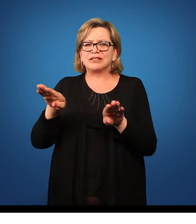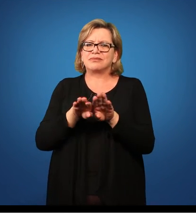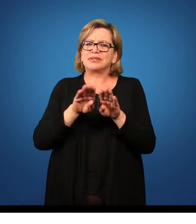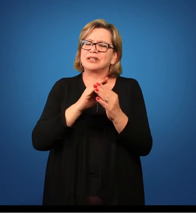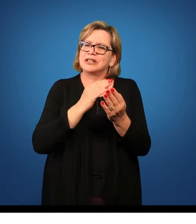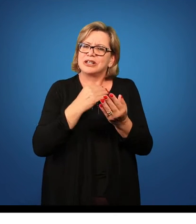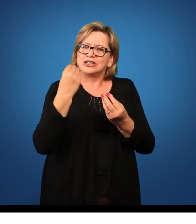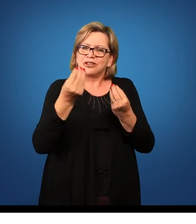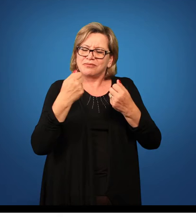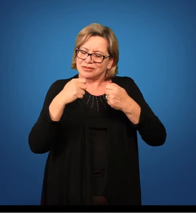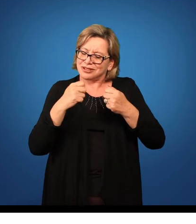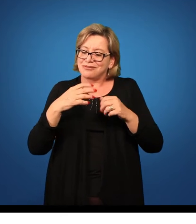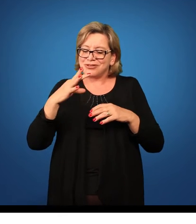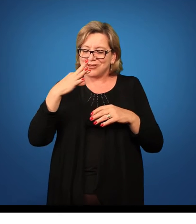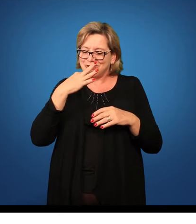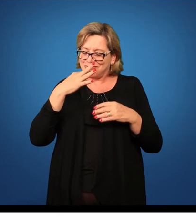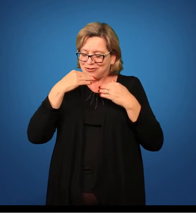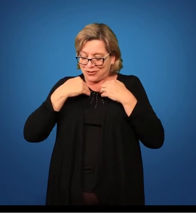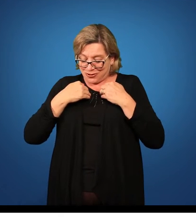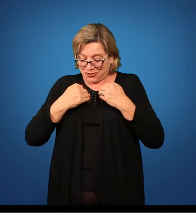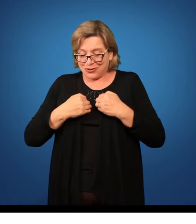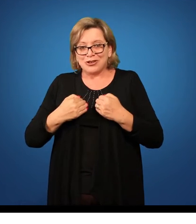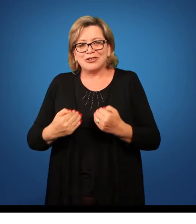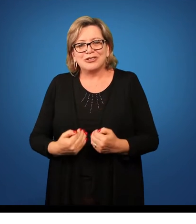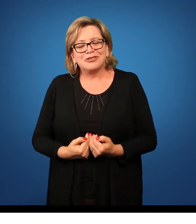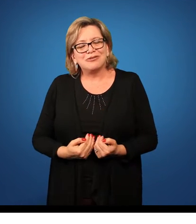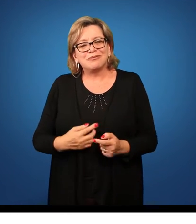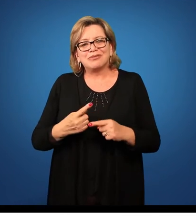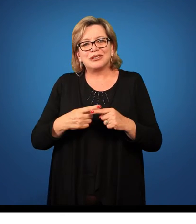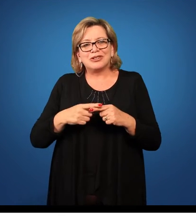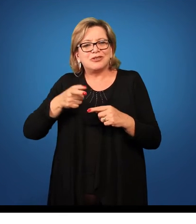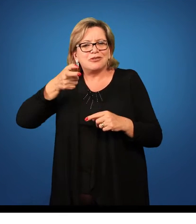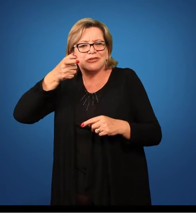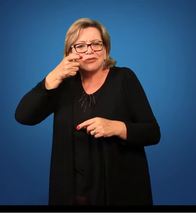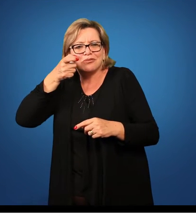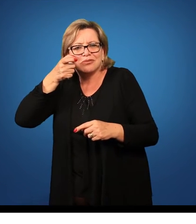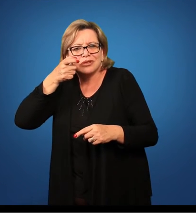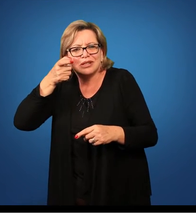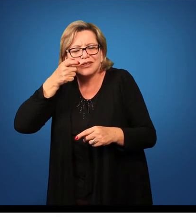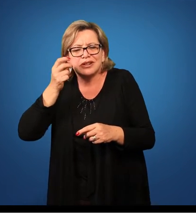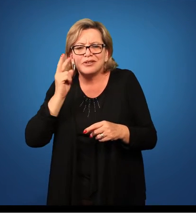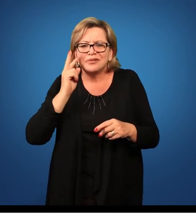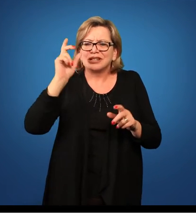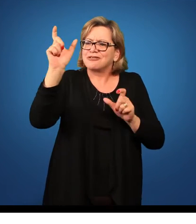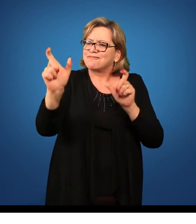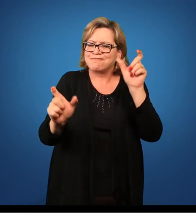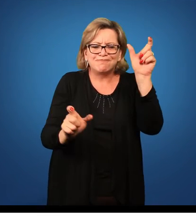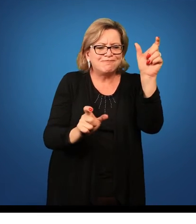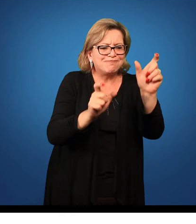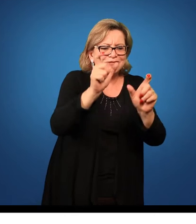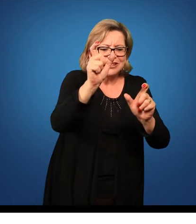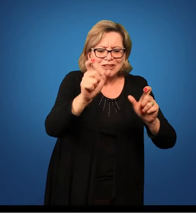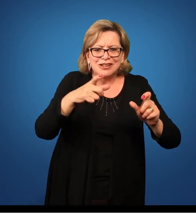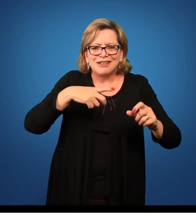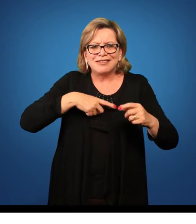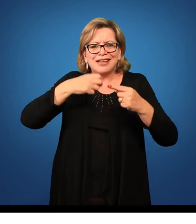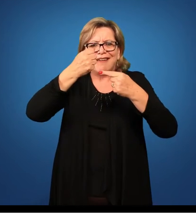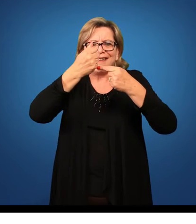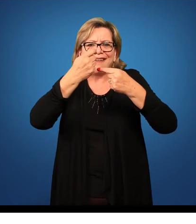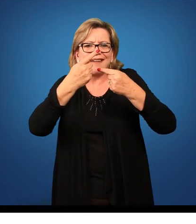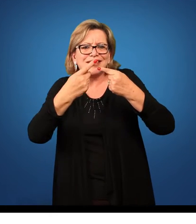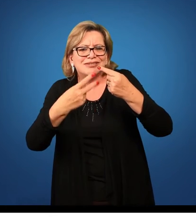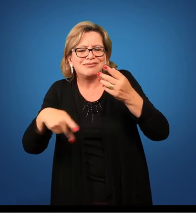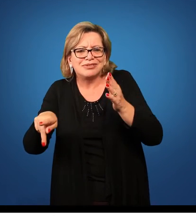também temos que nos conhecer. Observamos que cada indivíduo desenvolve características corporais em relação à